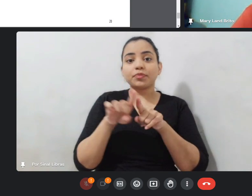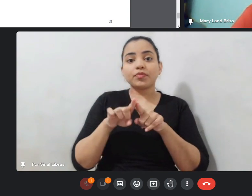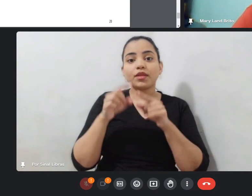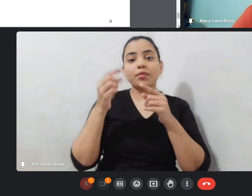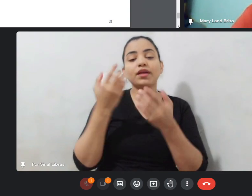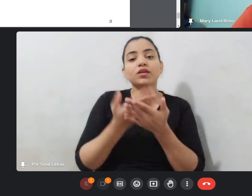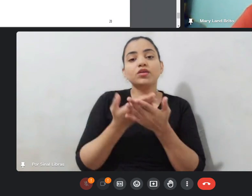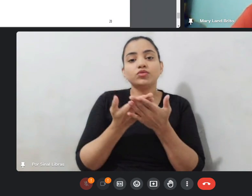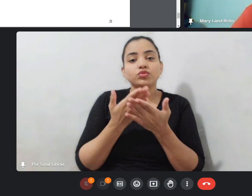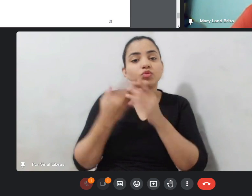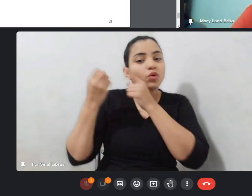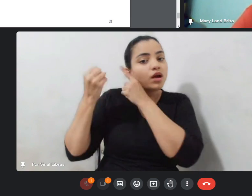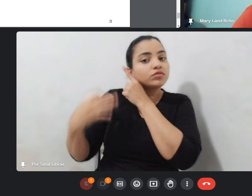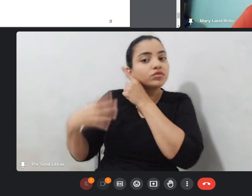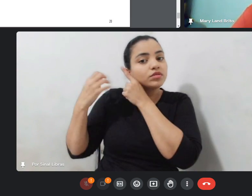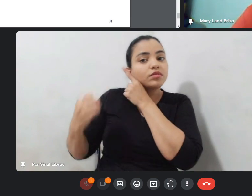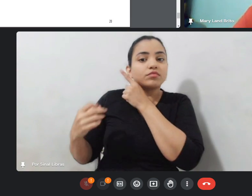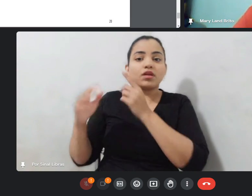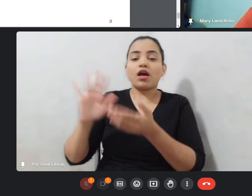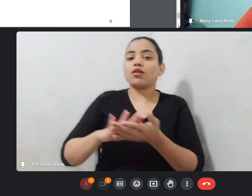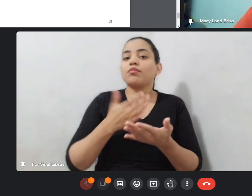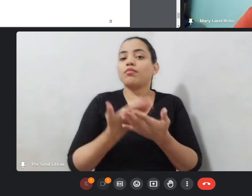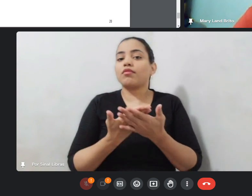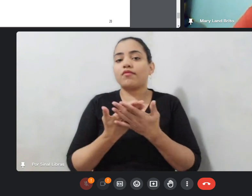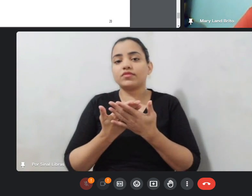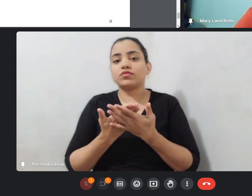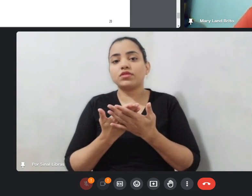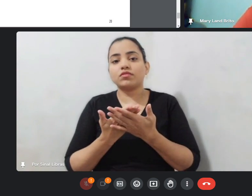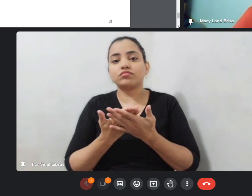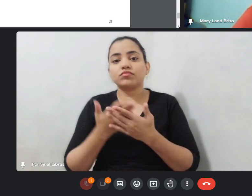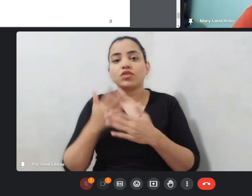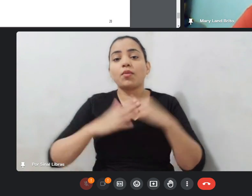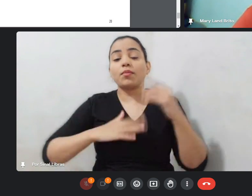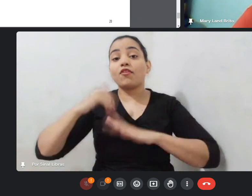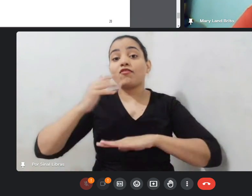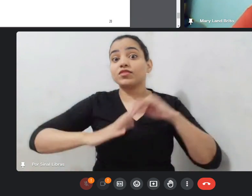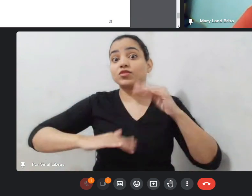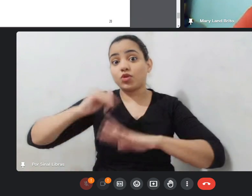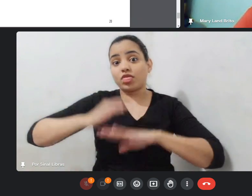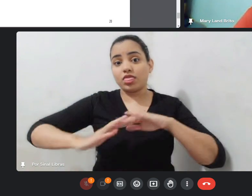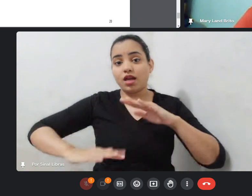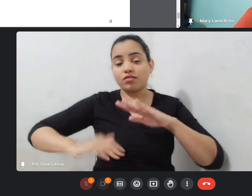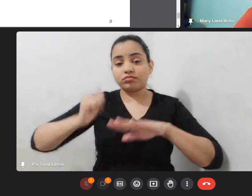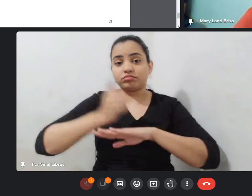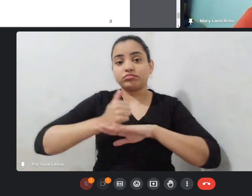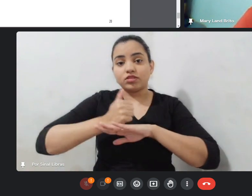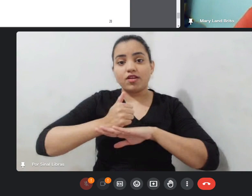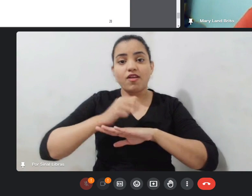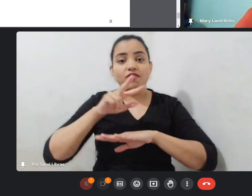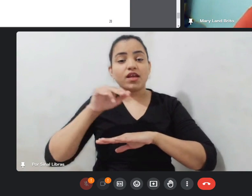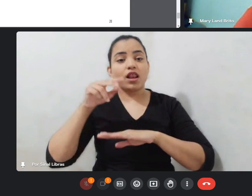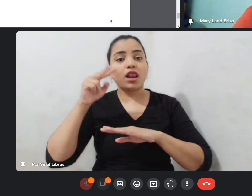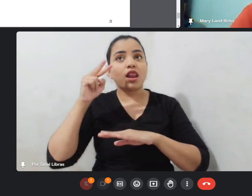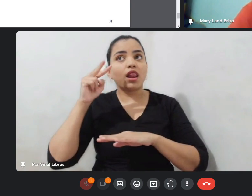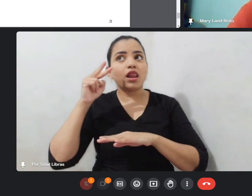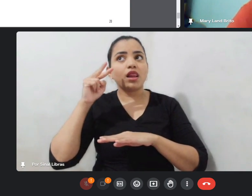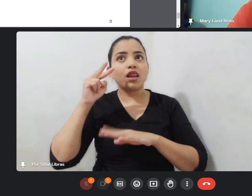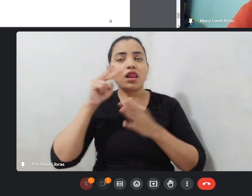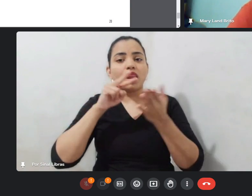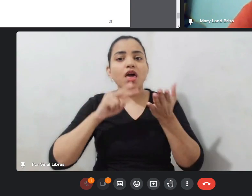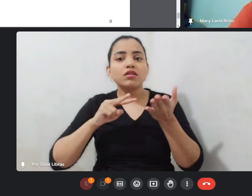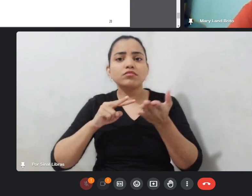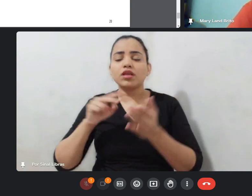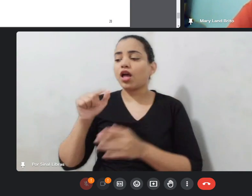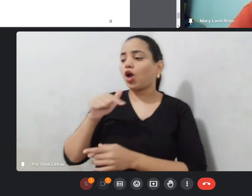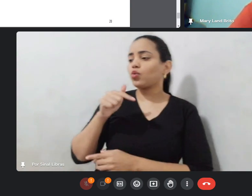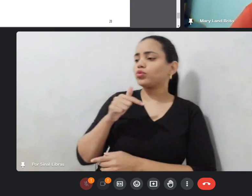ler o que as imagens, como as imagens estão, vai ler e ele vai dizer, ah, entendi, não, não consegui visualizar a imagem da minha cabeça, está confuso. Faz as